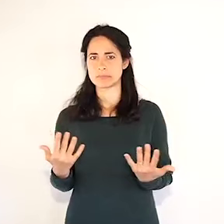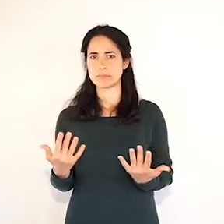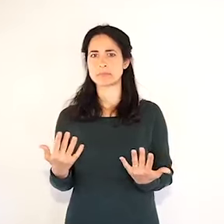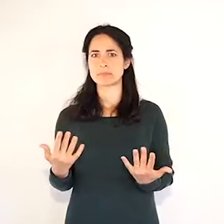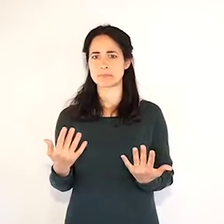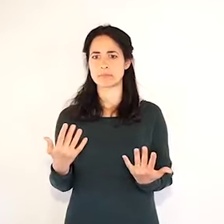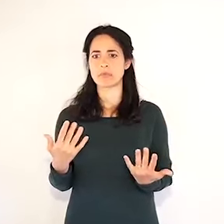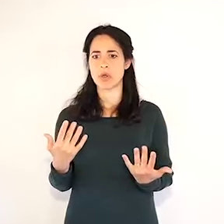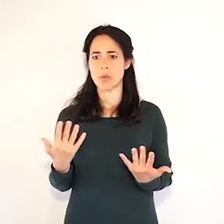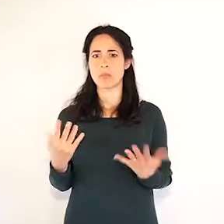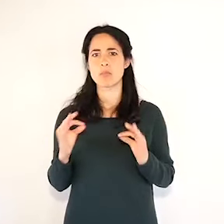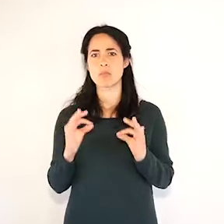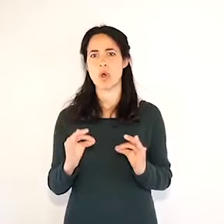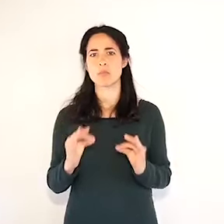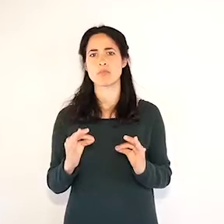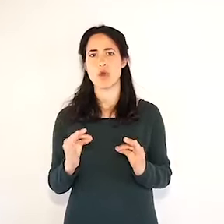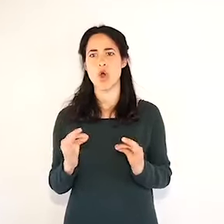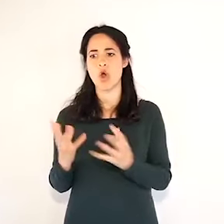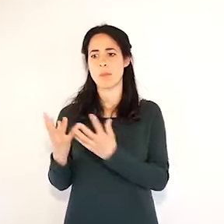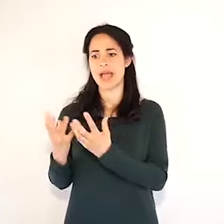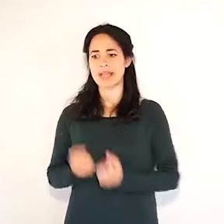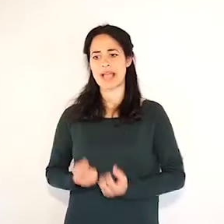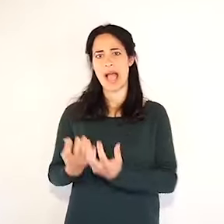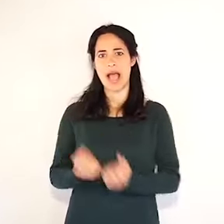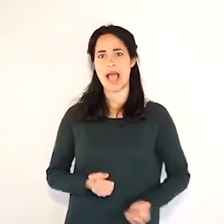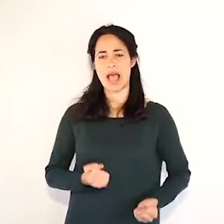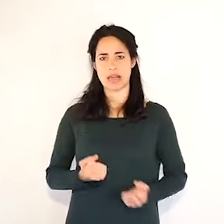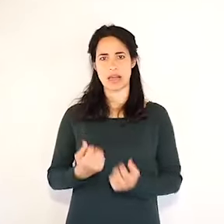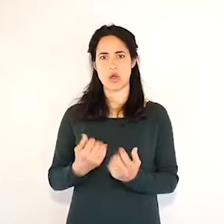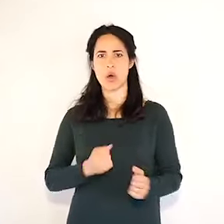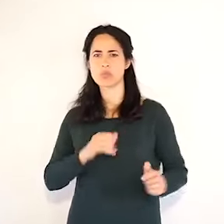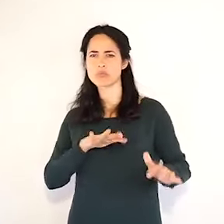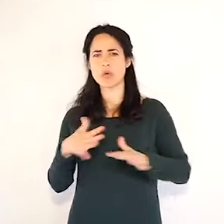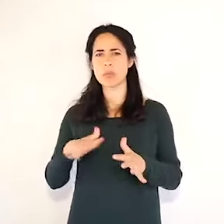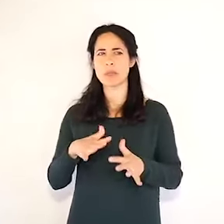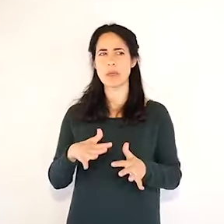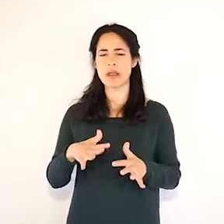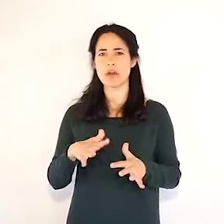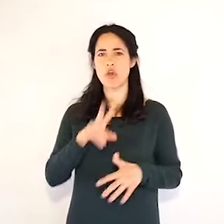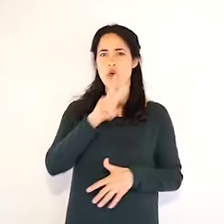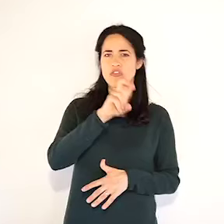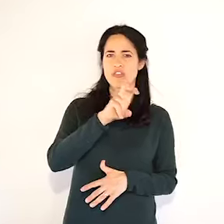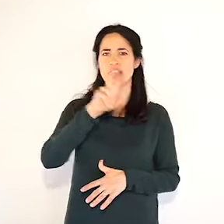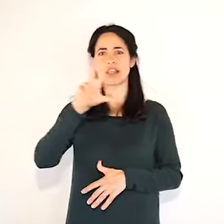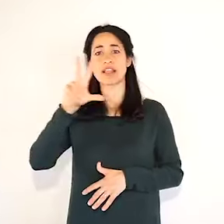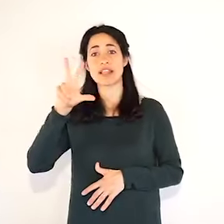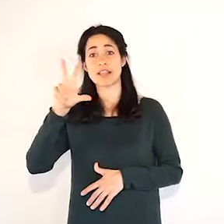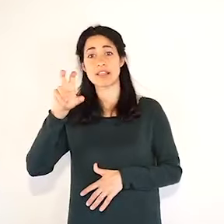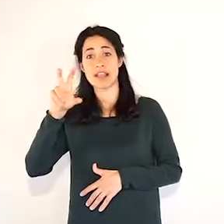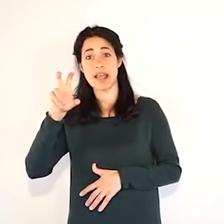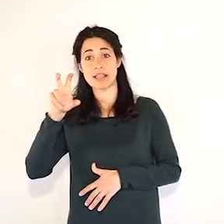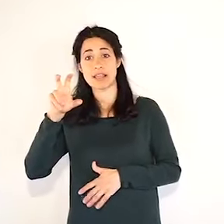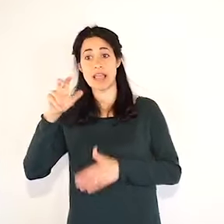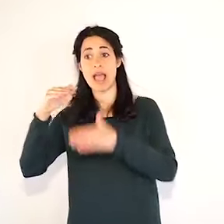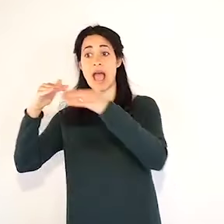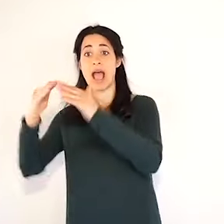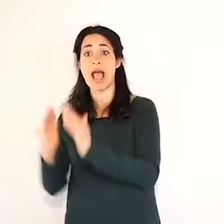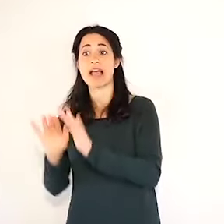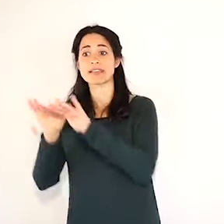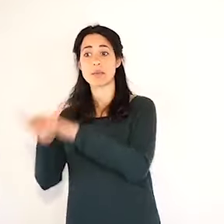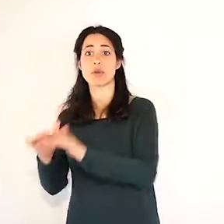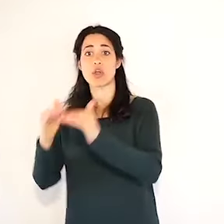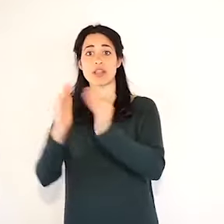almeno dalle 20 alle 30 case protette, partendo dalla montagna,